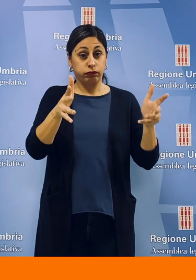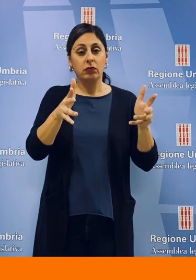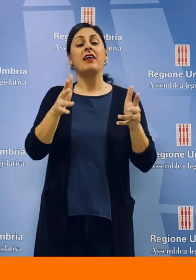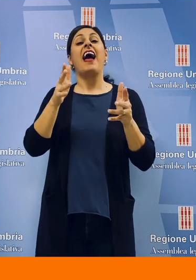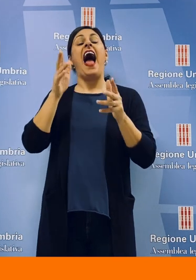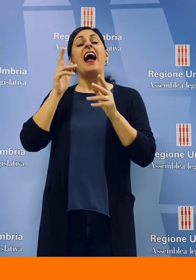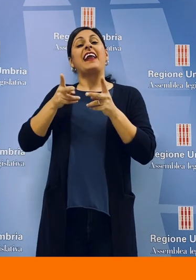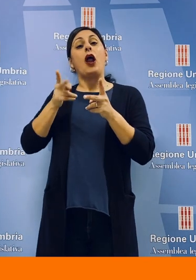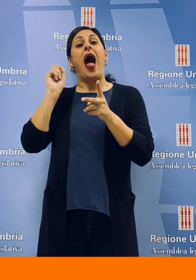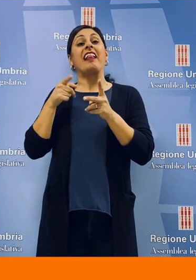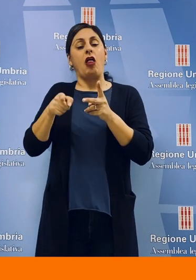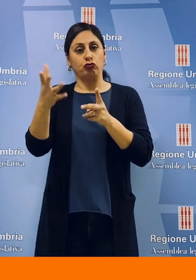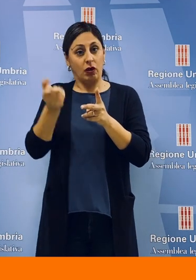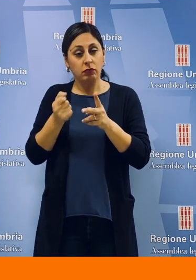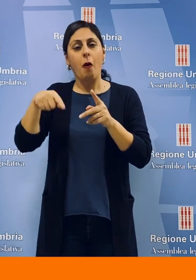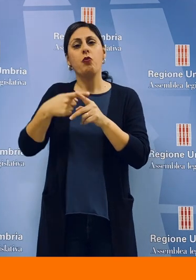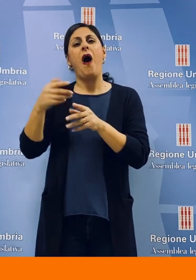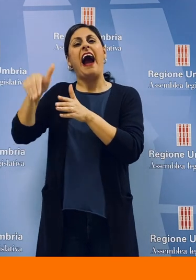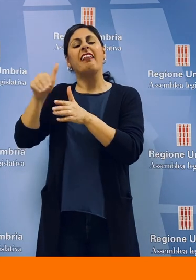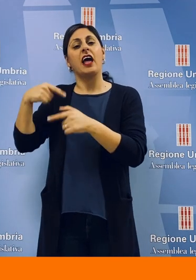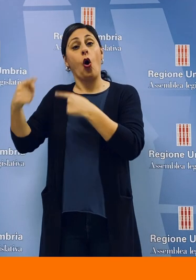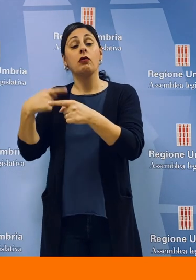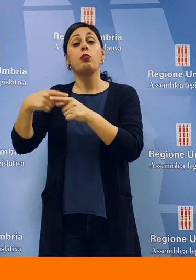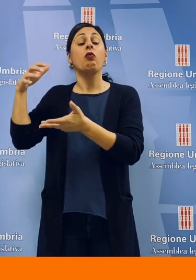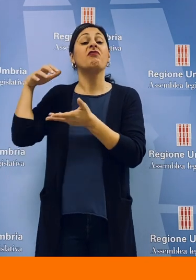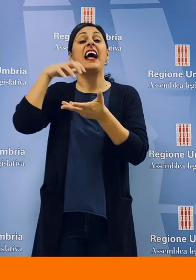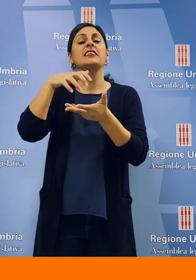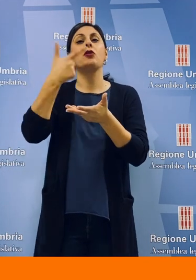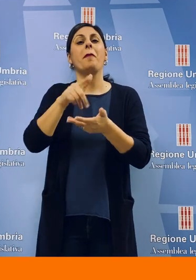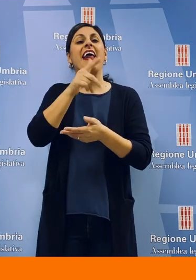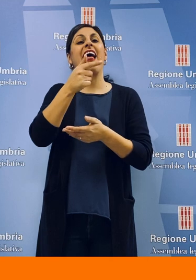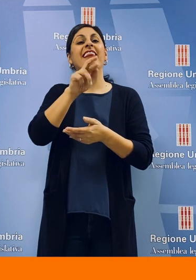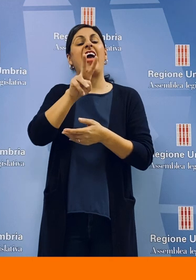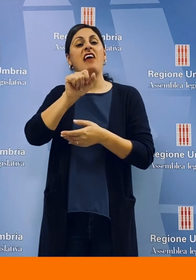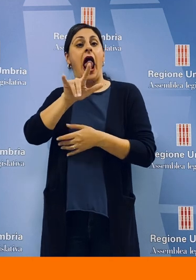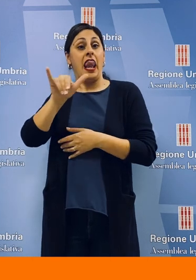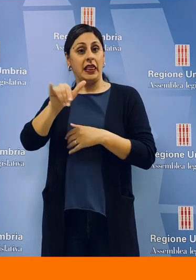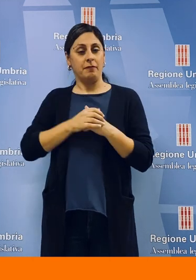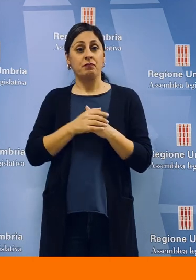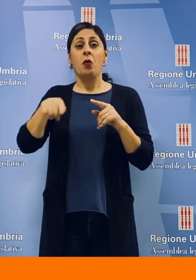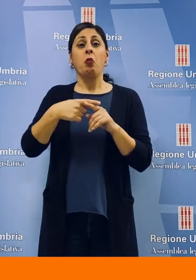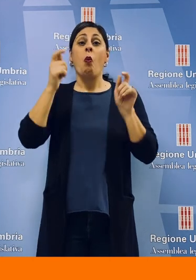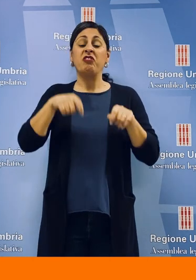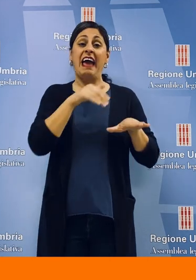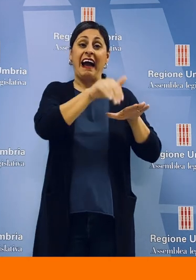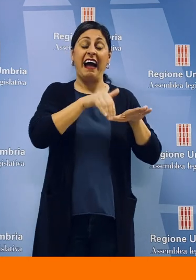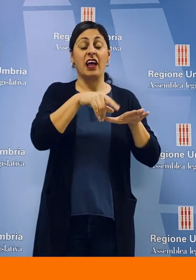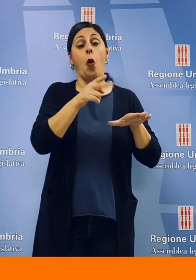'alta velocità, proseguire con tutti i cantieri e ottenere il finanziamento per completare la Trevalli, ma anche far partire i cantieri, in